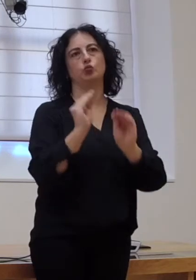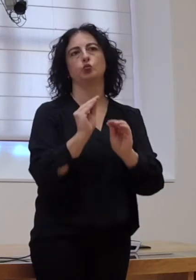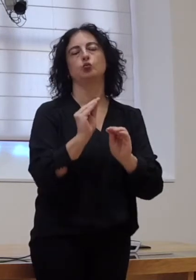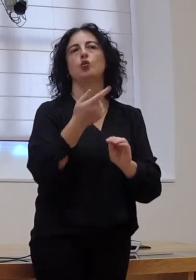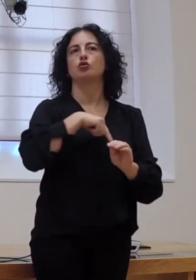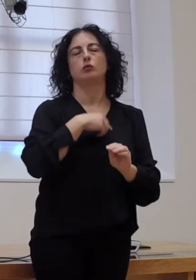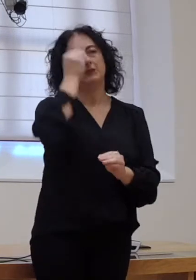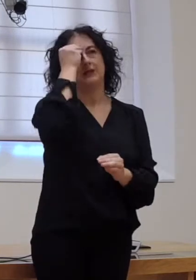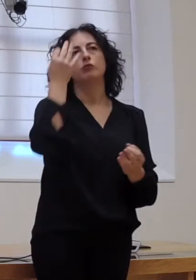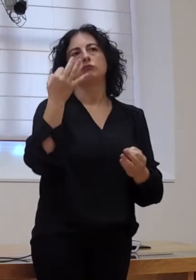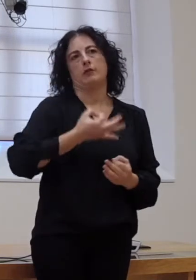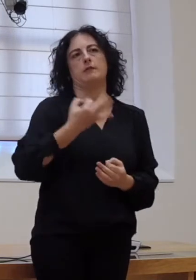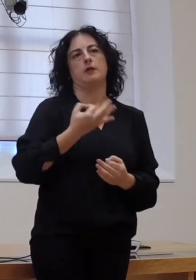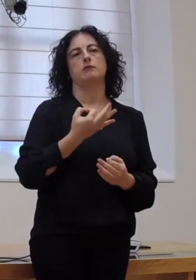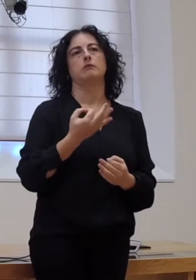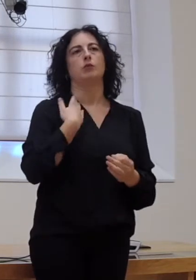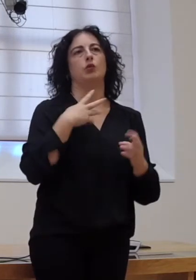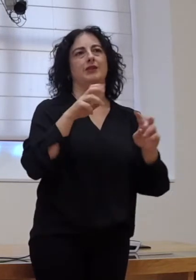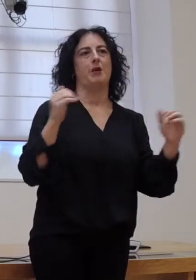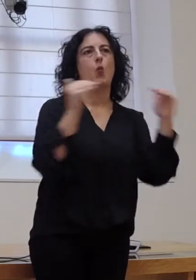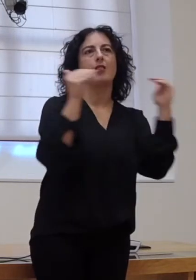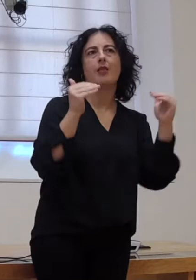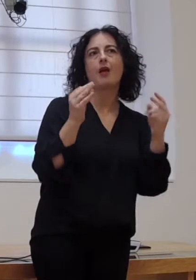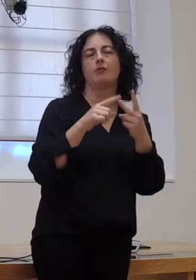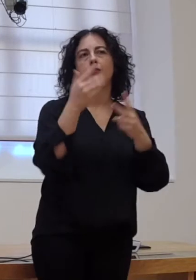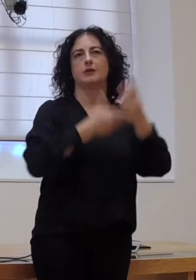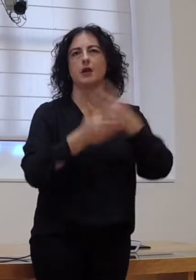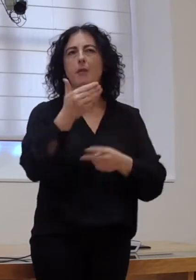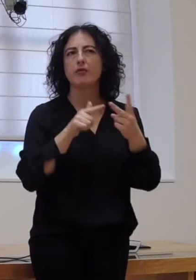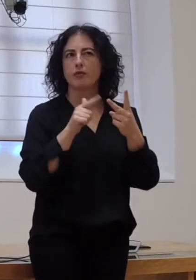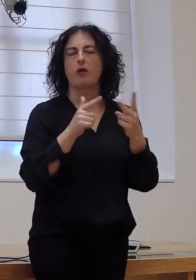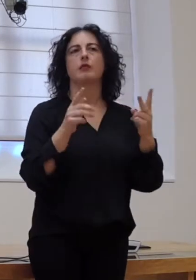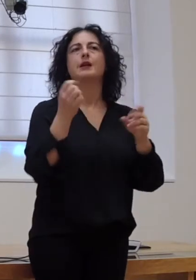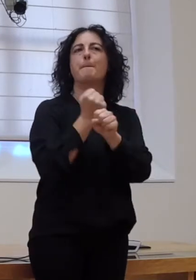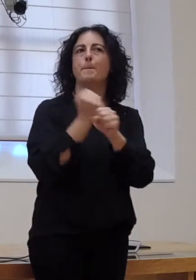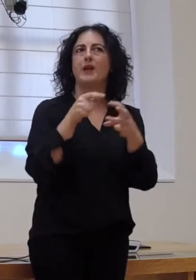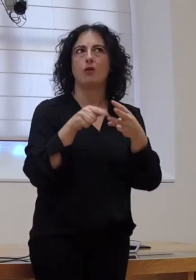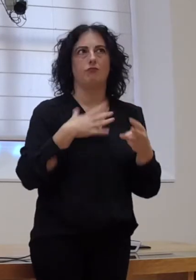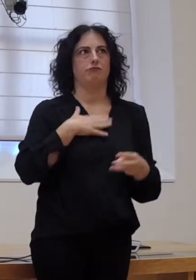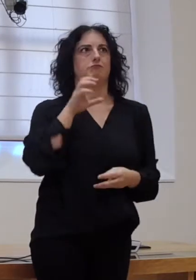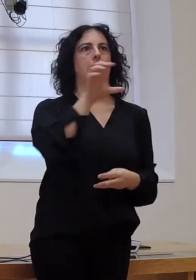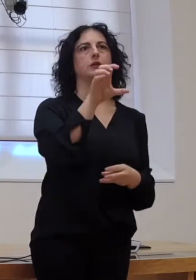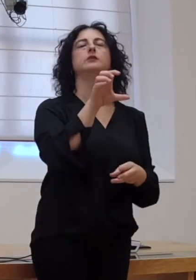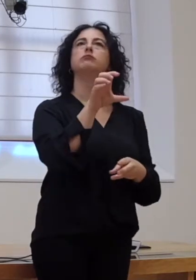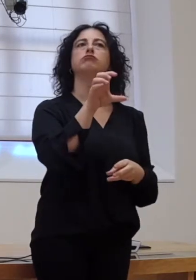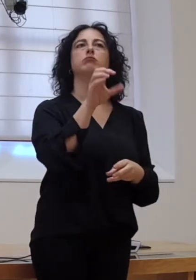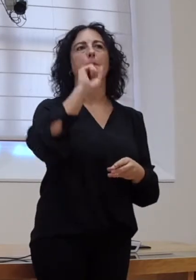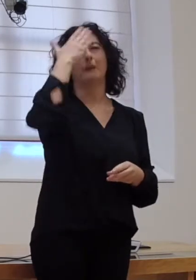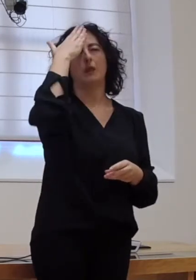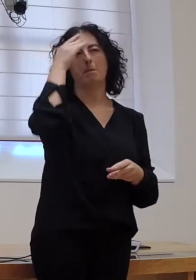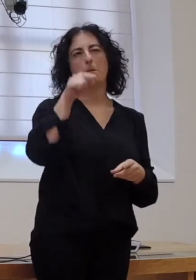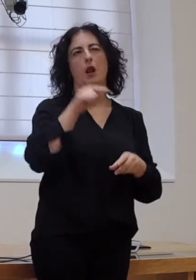parece nos de recibo que materias como a igualdade, a discapacidade e o emprego nun país no cal, pois, a principal